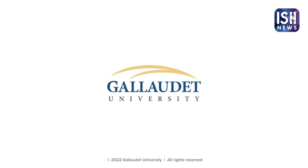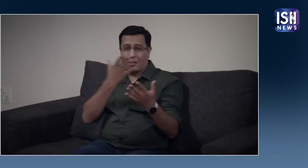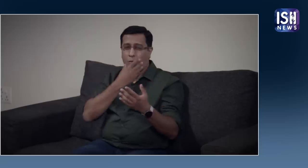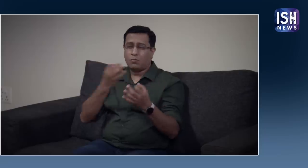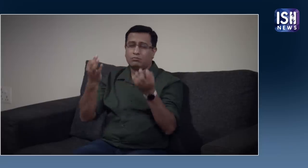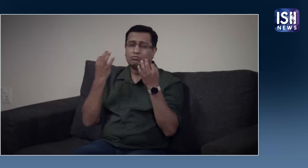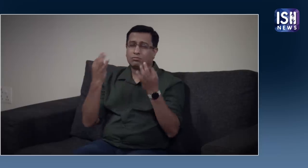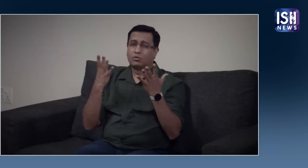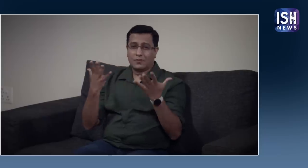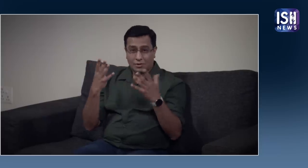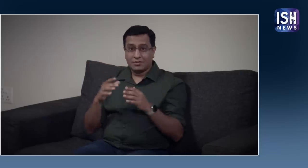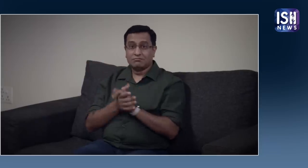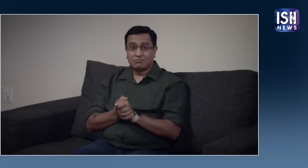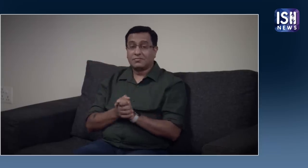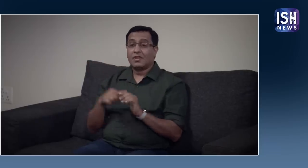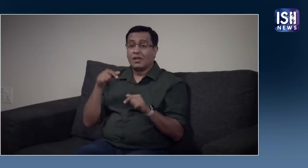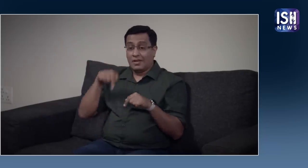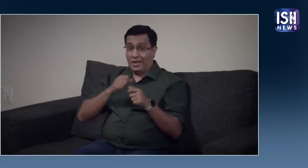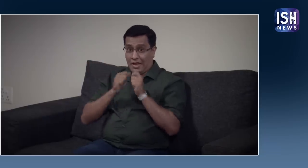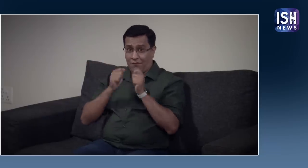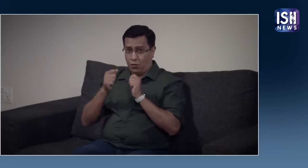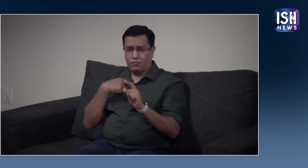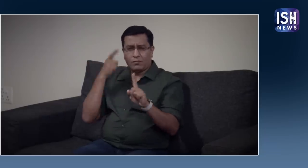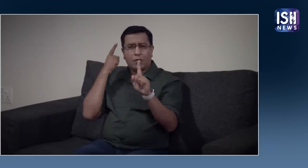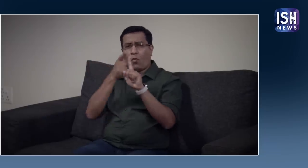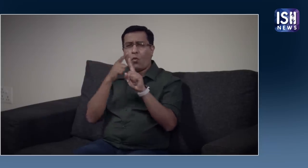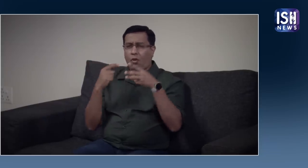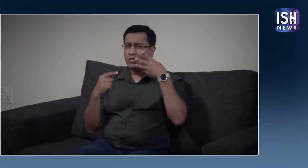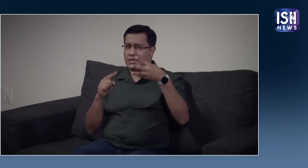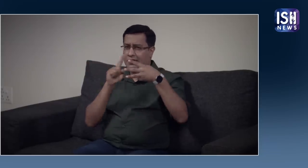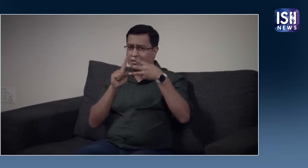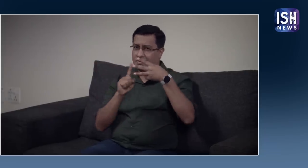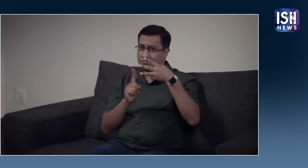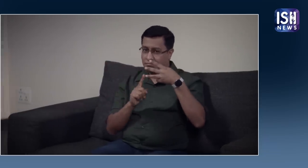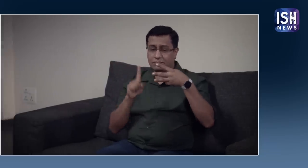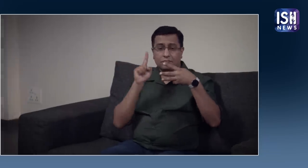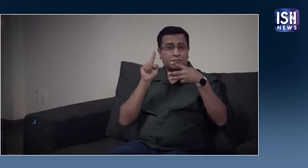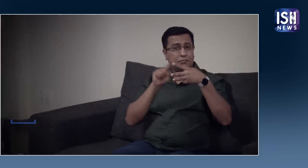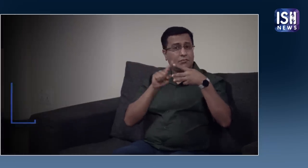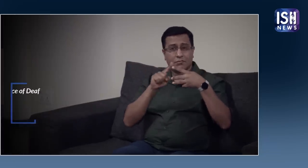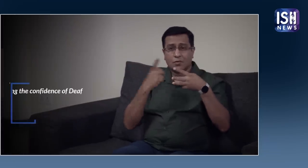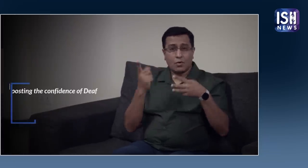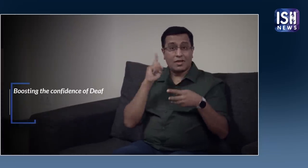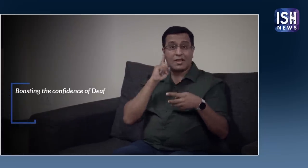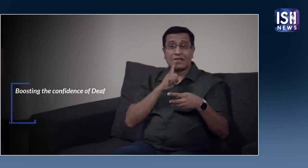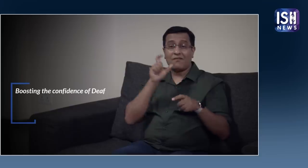बहुत सुन्दर है ये इस इंटर्व्यू में मेरे तीन उतेश्य है एक डेफ व्यक्तियों को